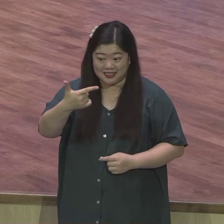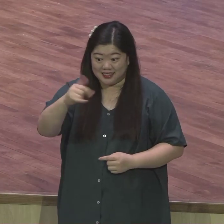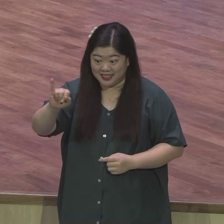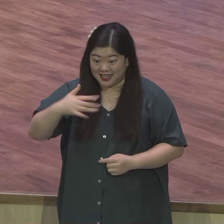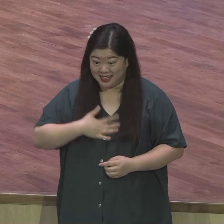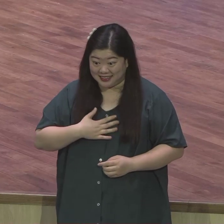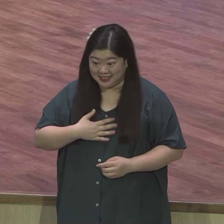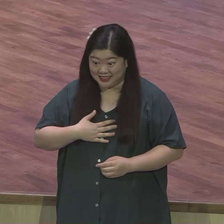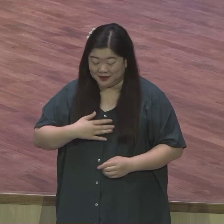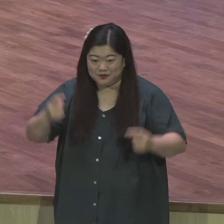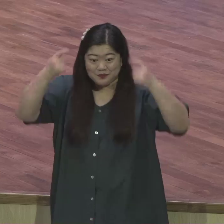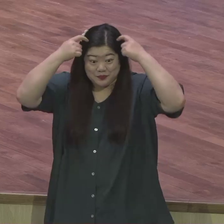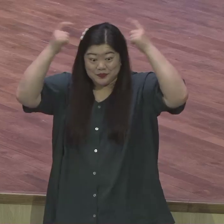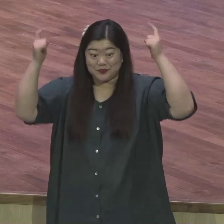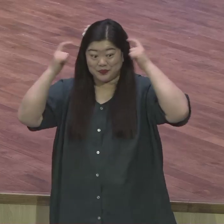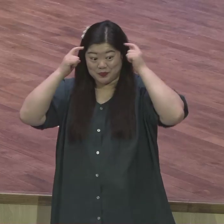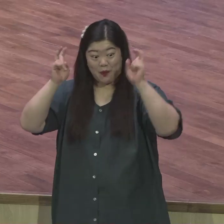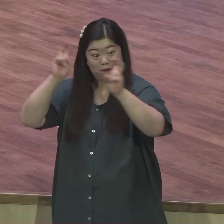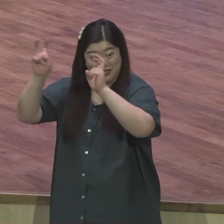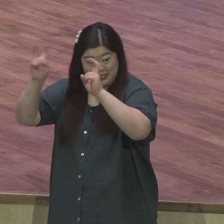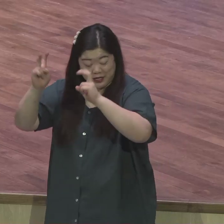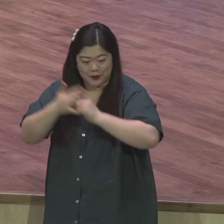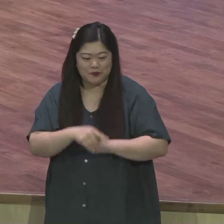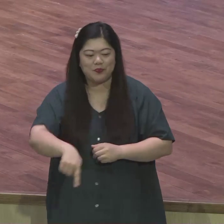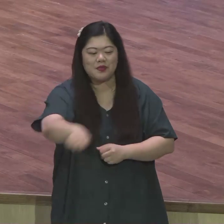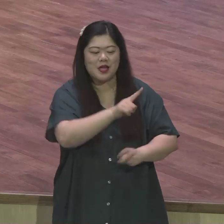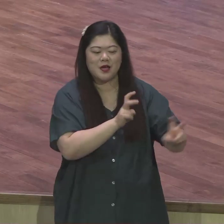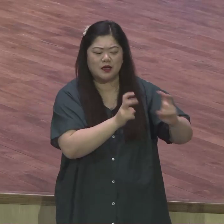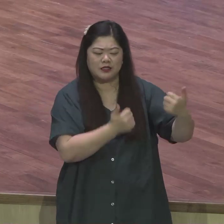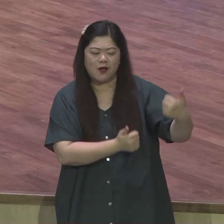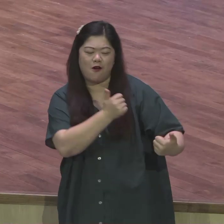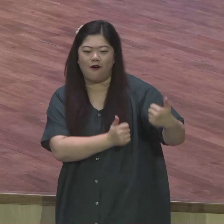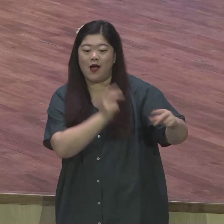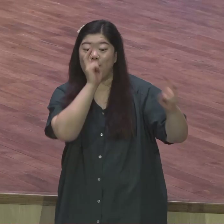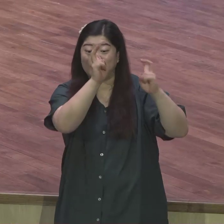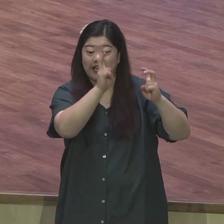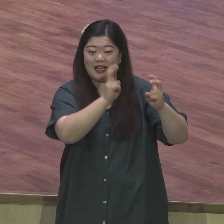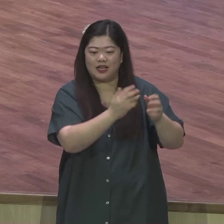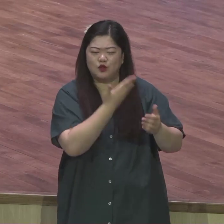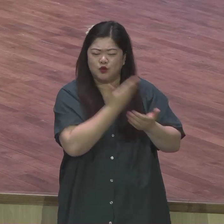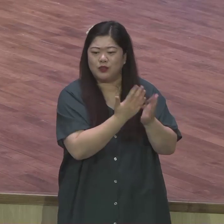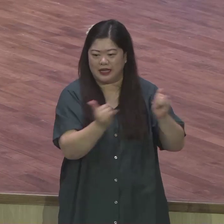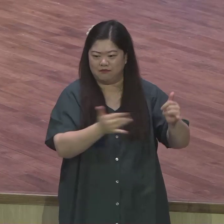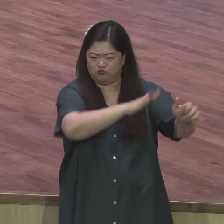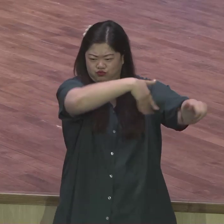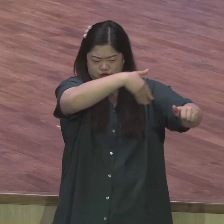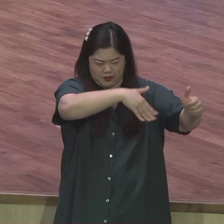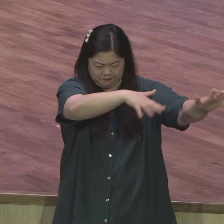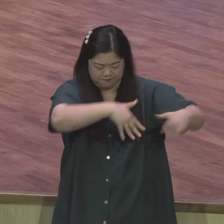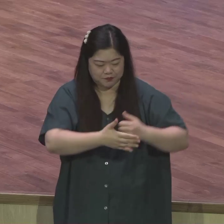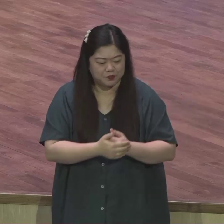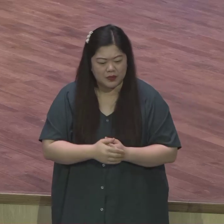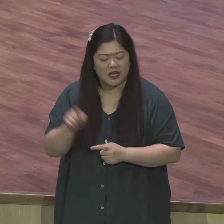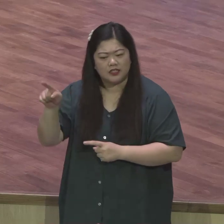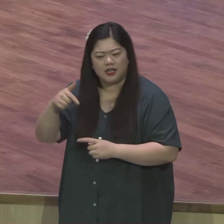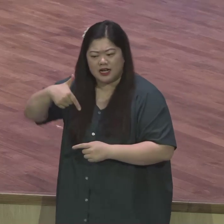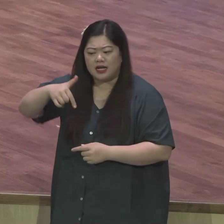다 불렀어요 그리고 회사 기밀을 다 보여줬습니다 우리 회사 기밀을 다 보여줬 경쟁업체들이 놀래가지고